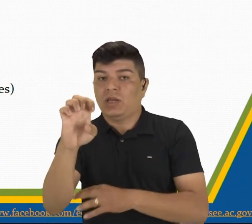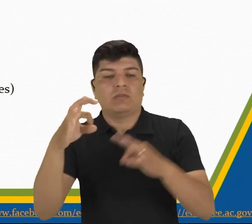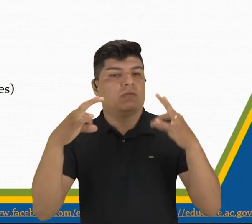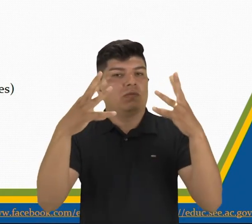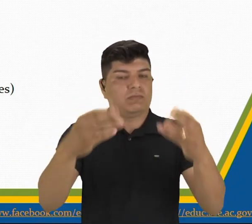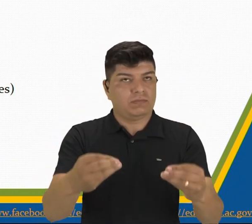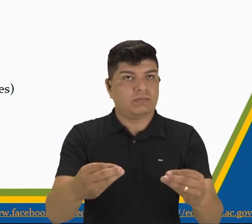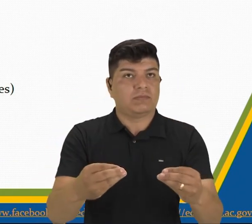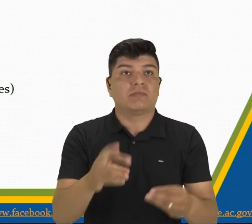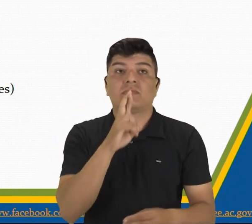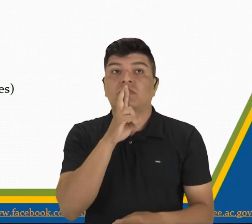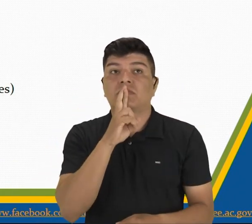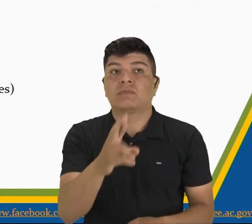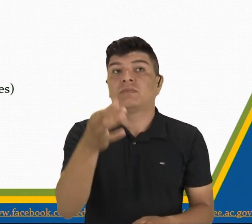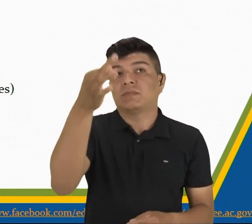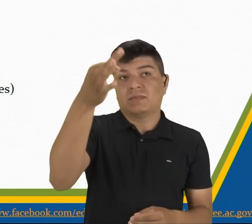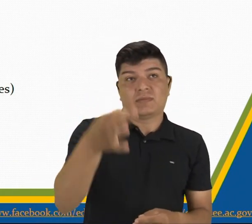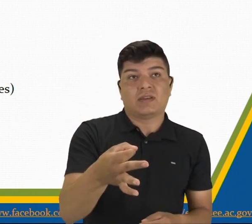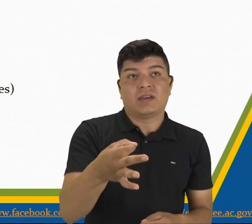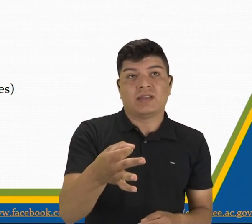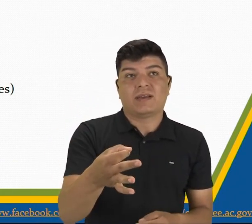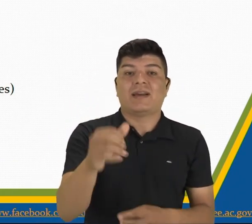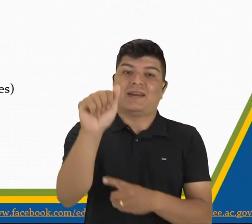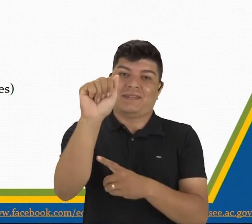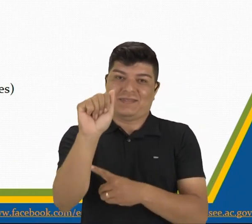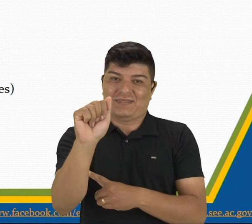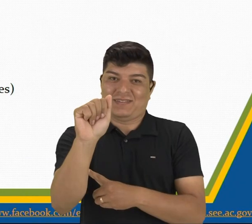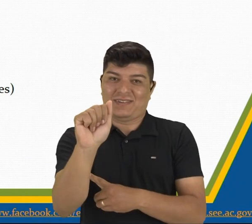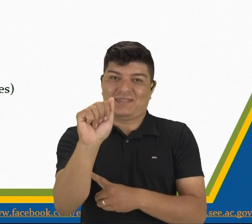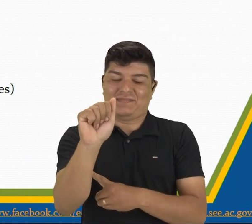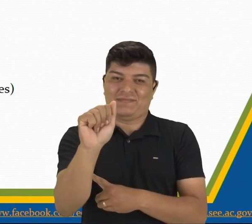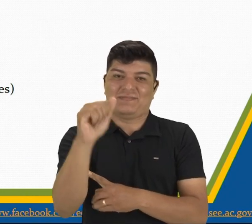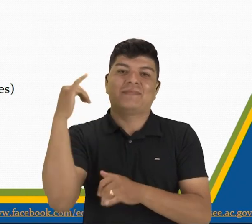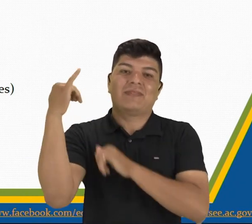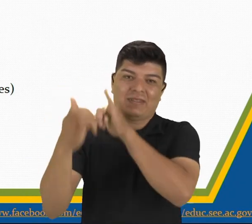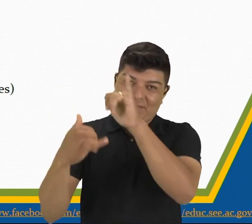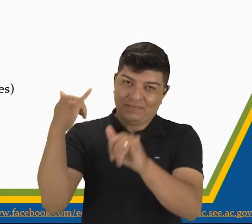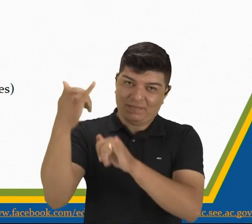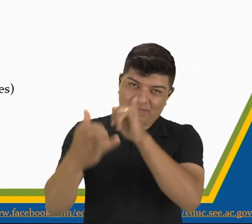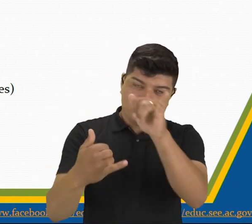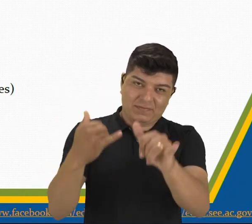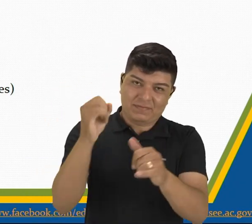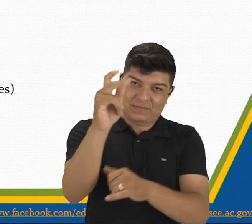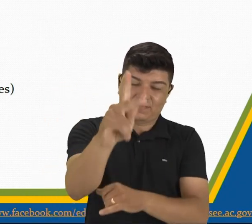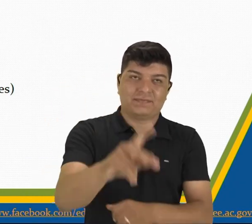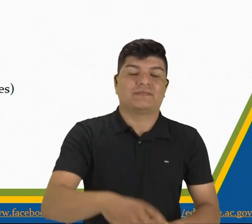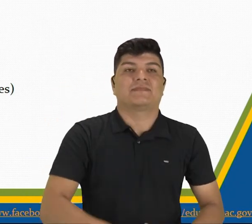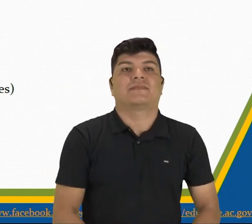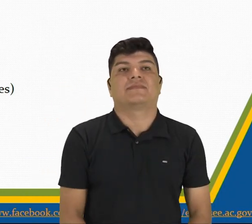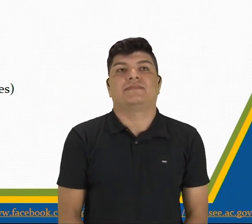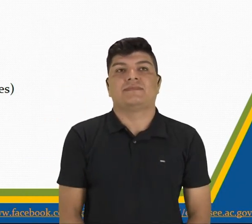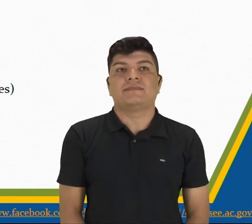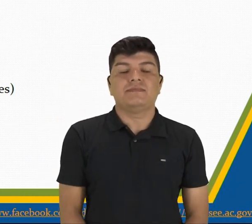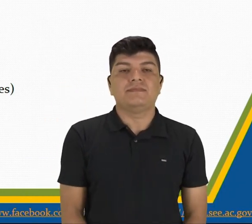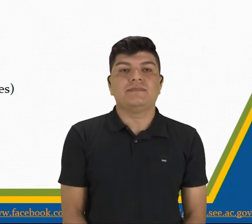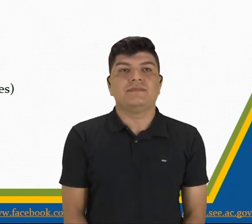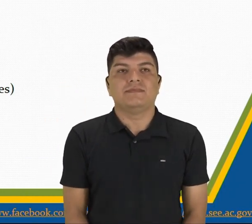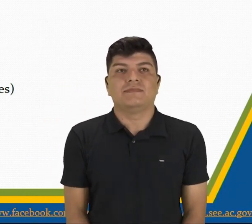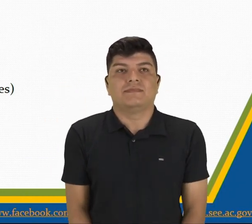Y la respuesta correcta es la alternativa A, ok? La leyenda.